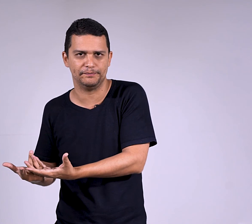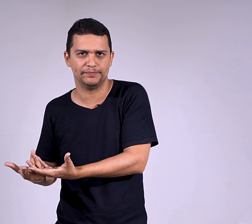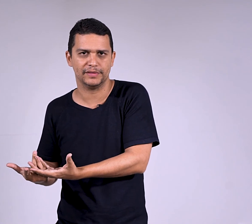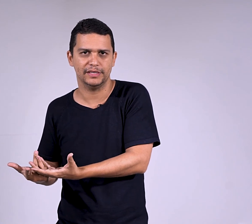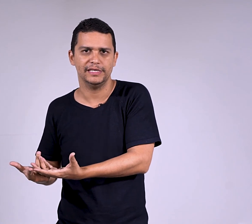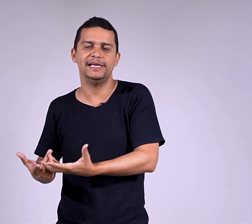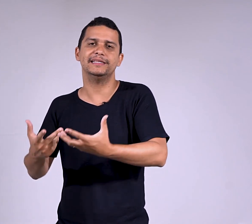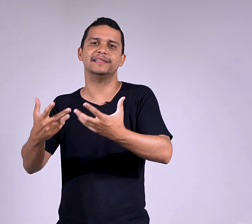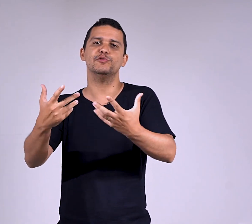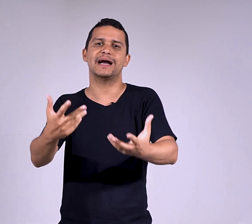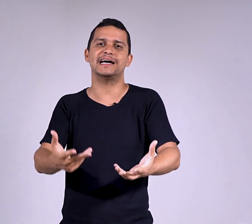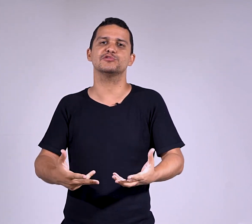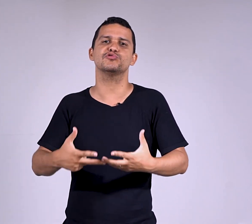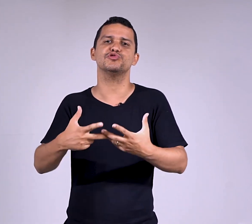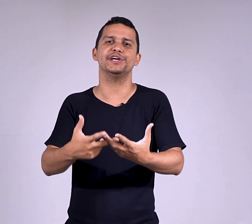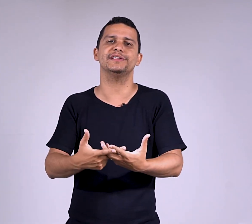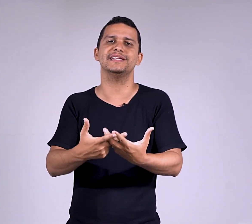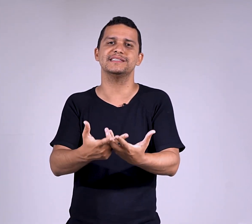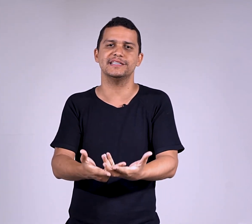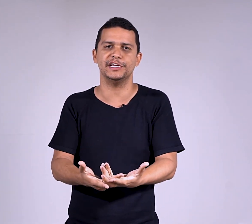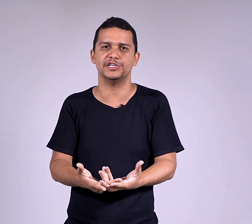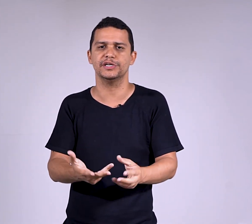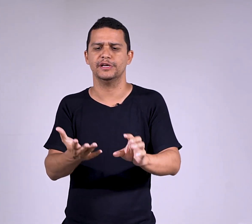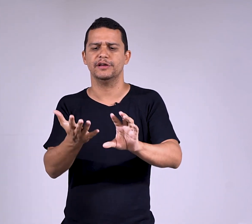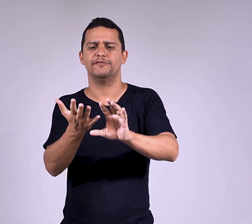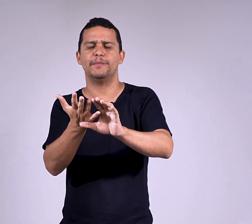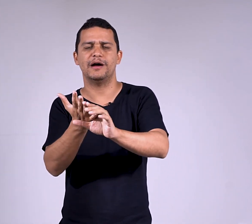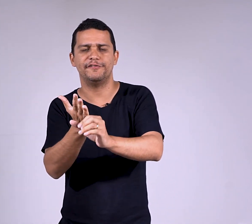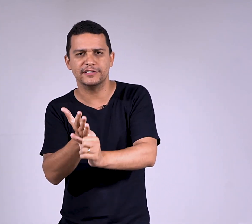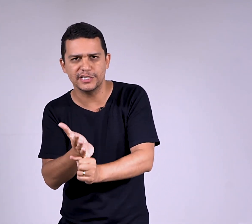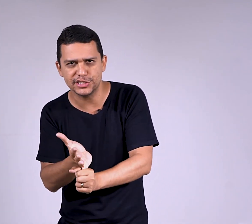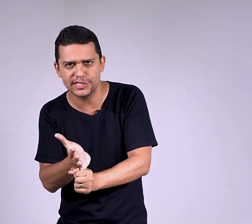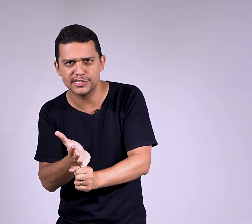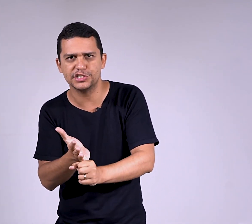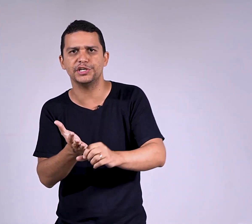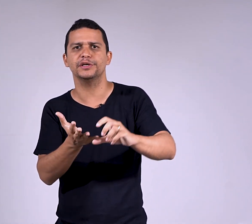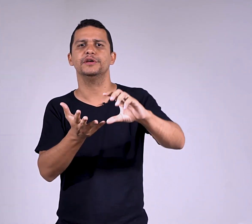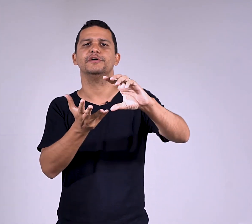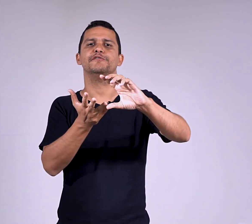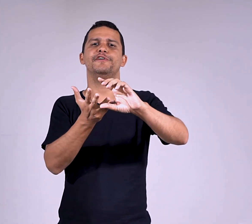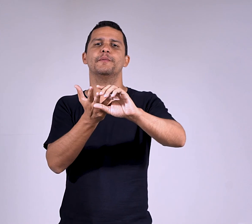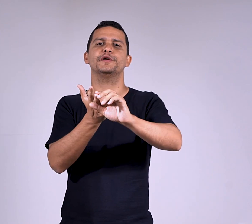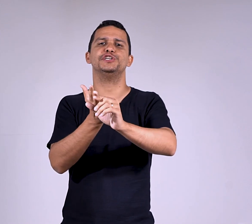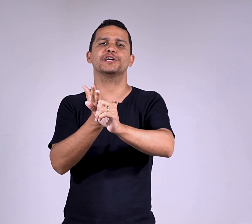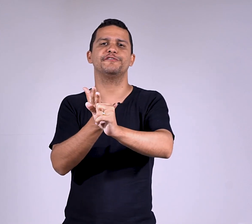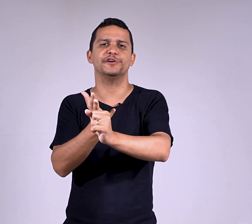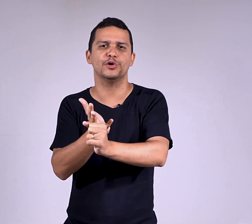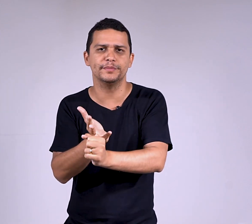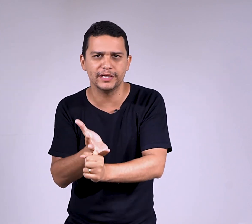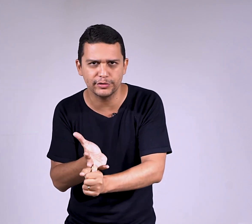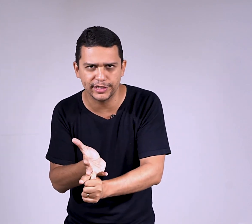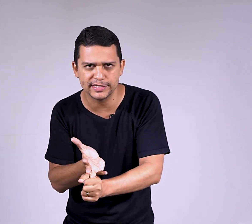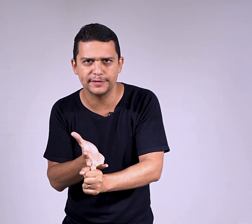E ainda tem o caso do sujeito inexistente. Verbo haver com sentido de existir. Verbo que indica o fenômeno da natureza.